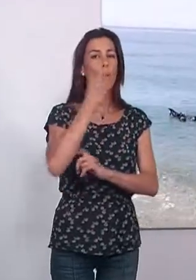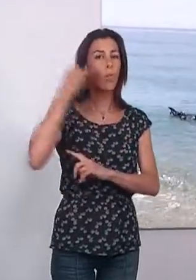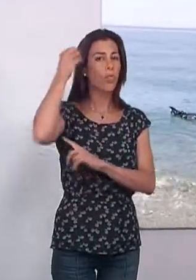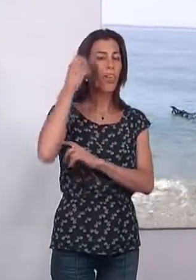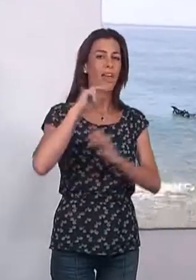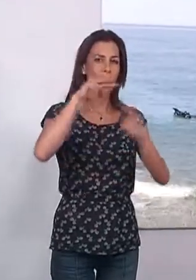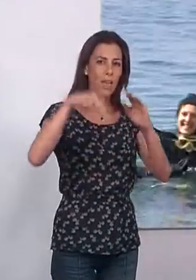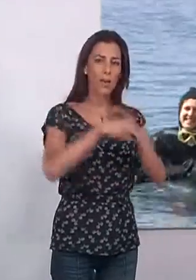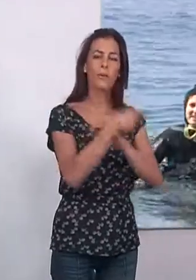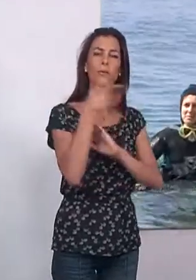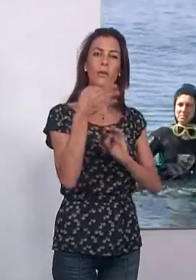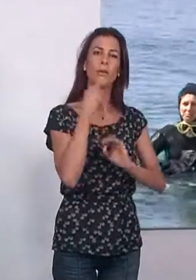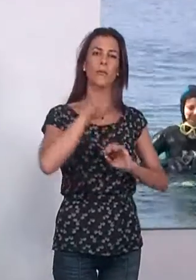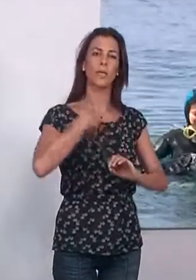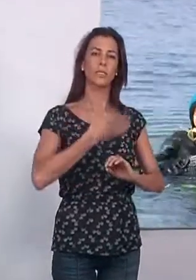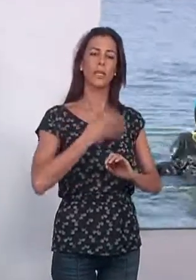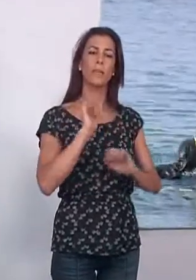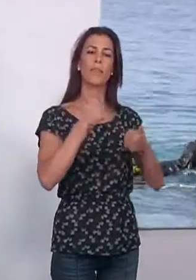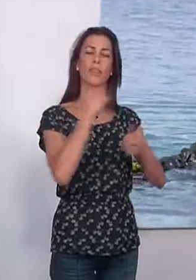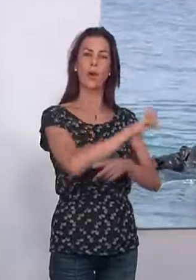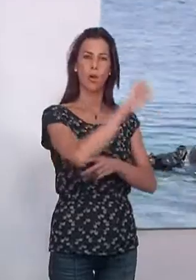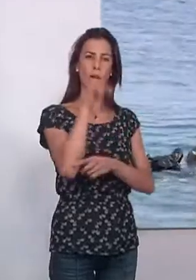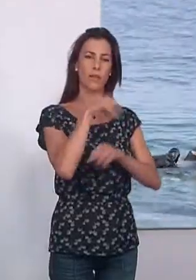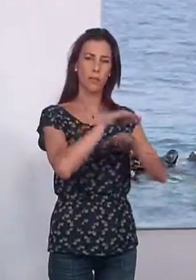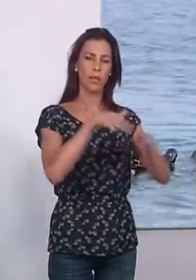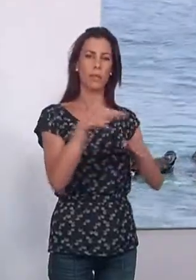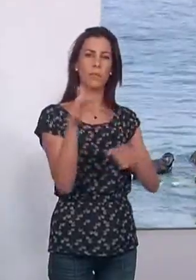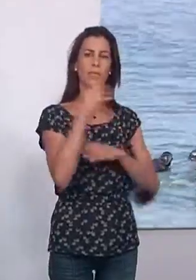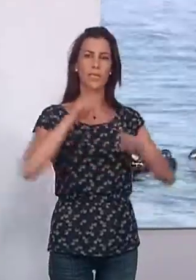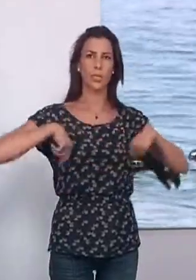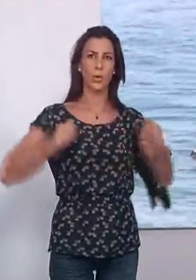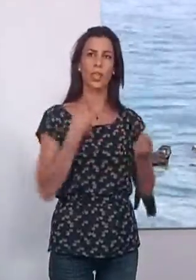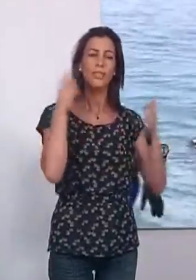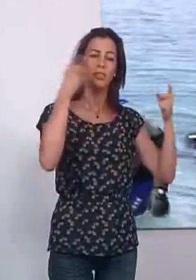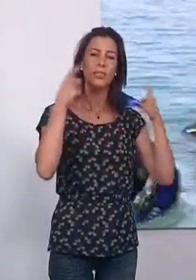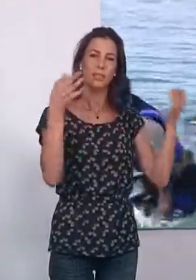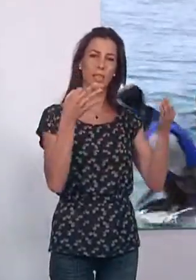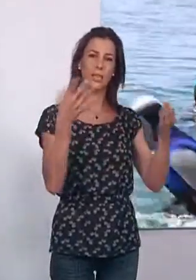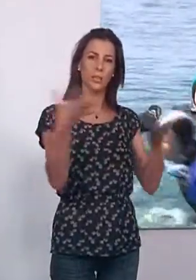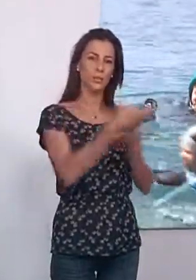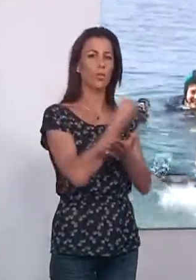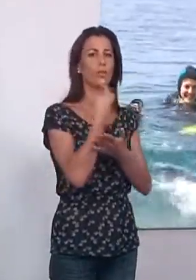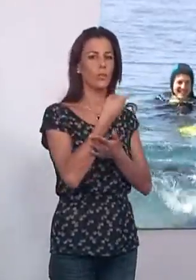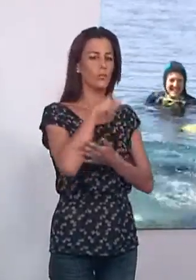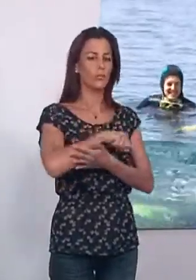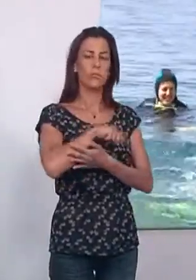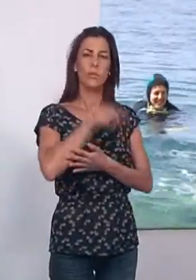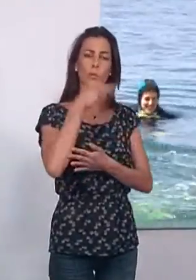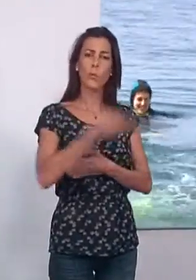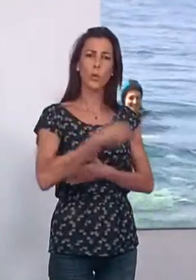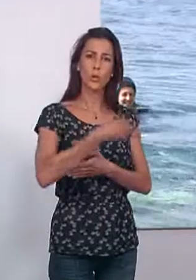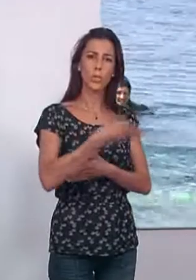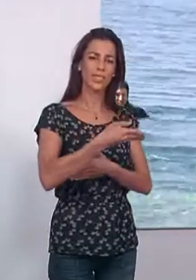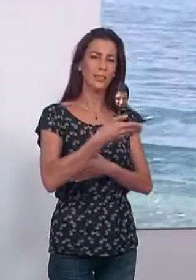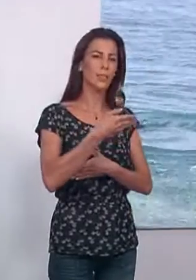celebra mañana y el domingo, la novena edición de la Jornada de Playa y Naturaleza, que pretende concienciar sobre la importancia de